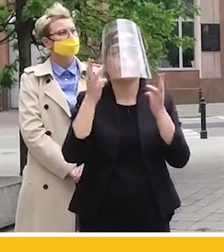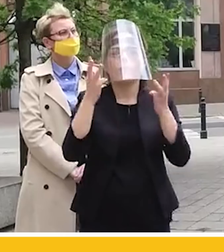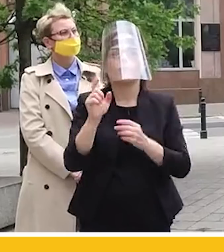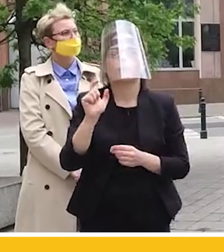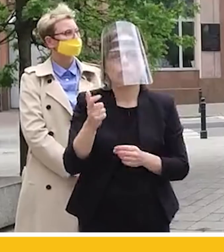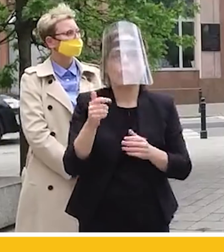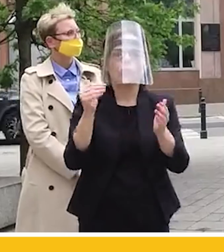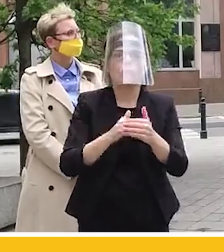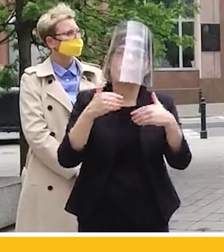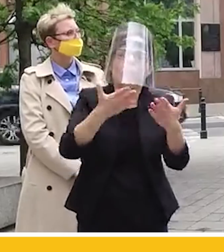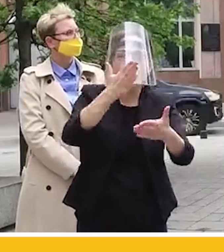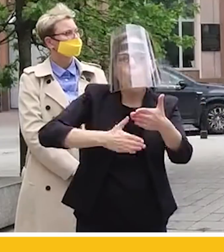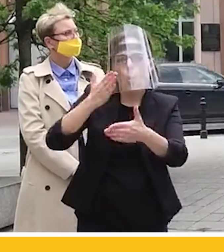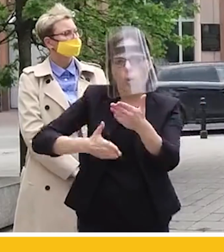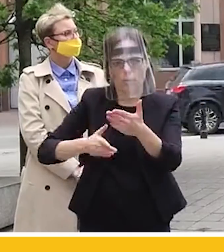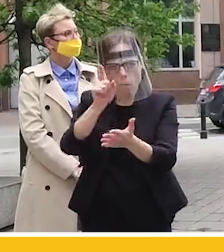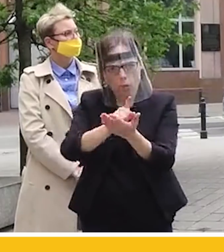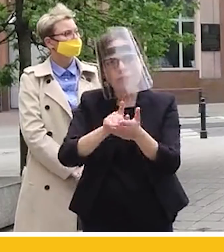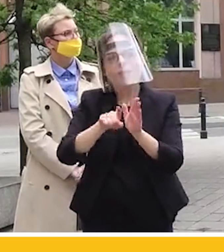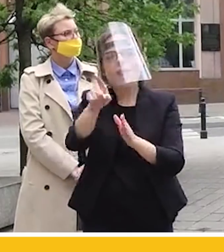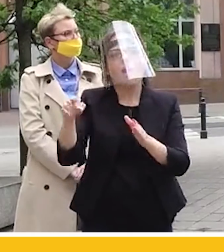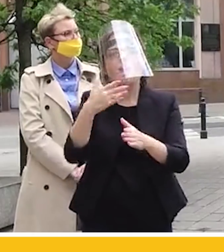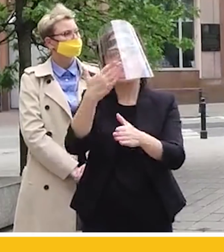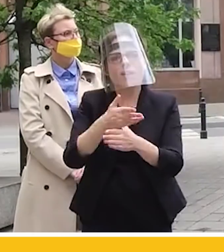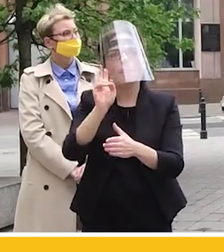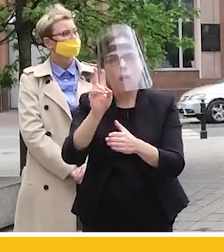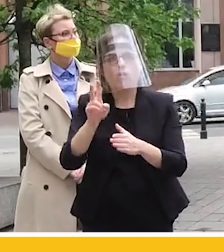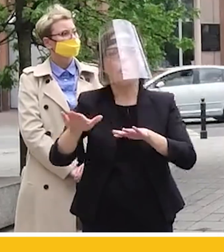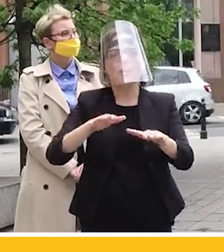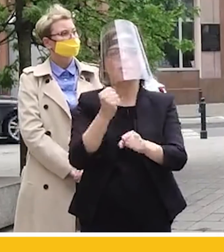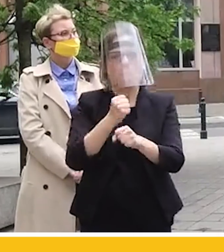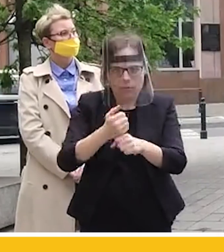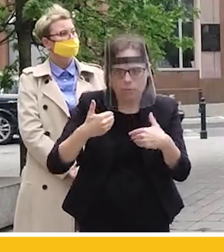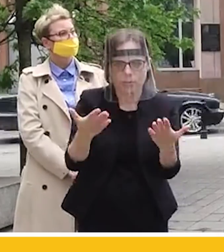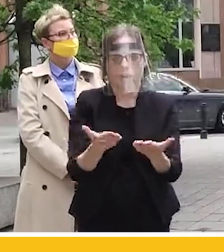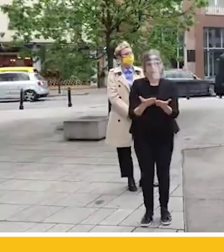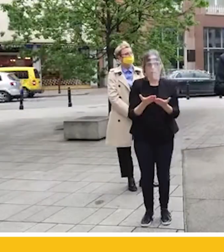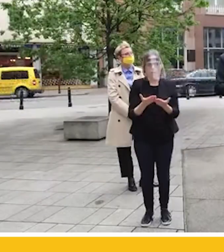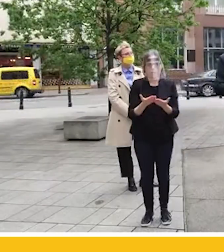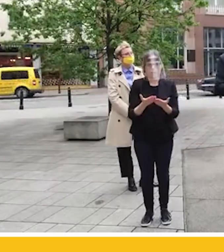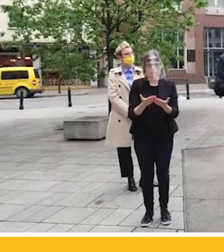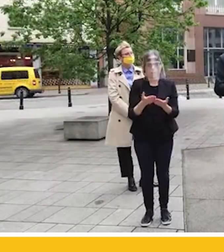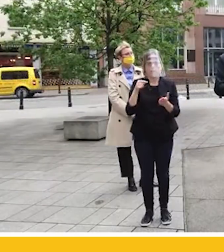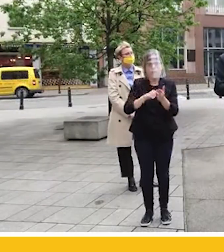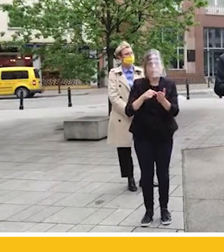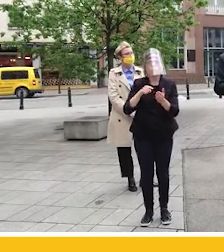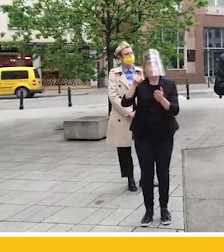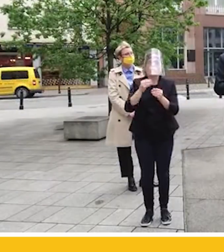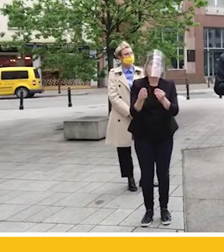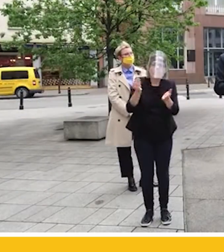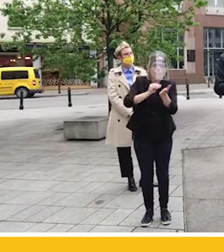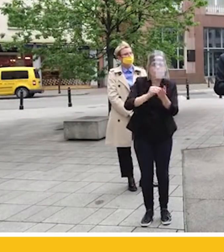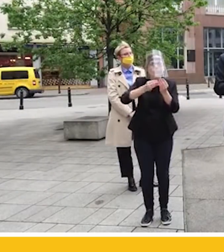ulg podatkowych dla tych firm, które będą w tym momencie tworzyły miejsca pracy. To przedłużenie tych narzędzi wsparcia, które